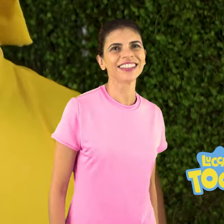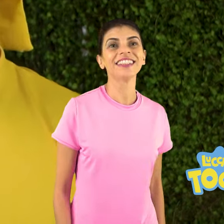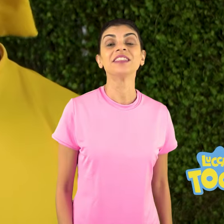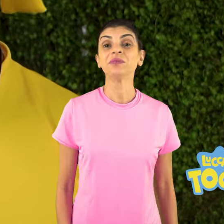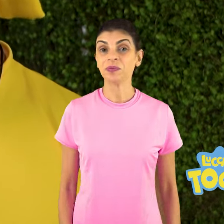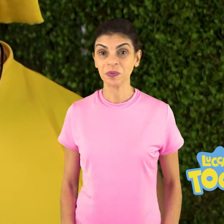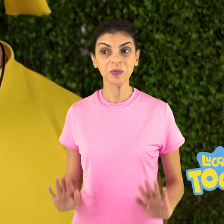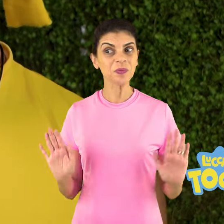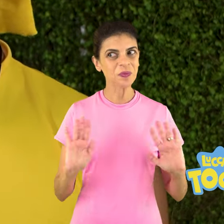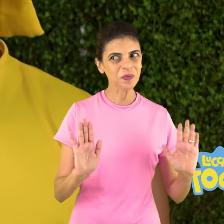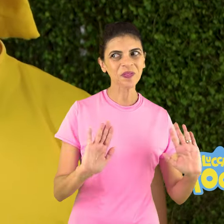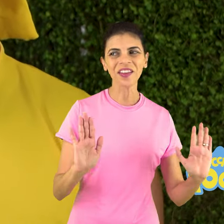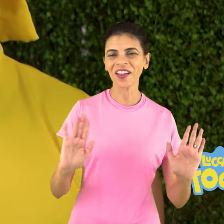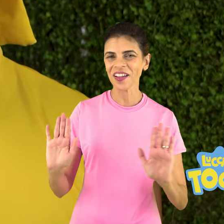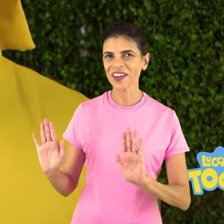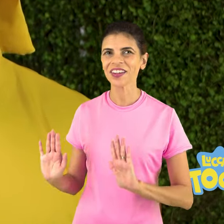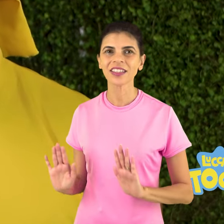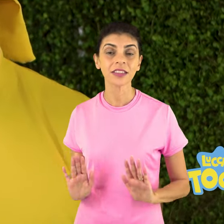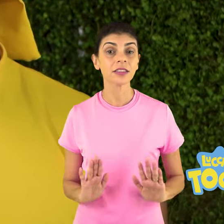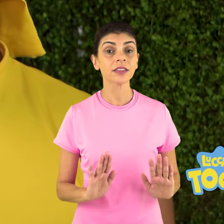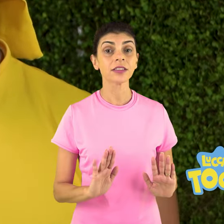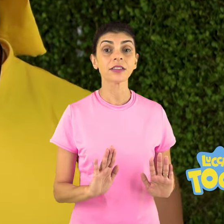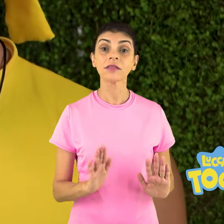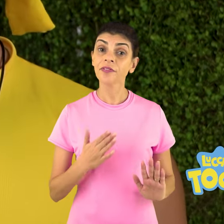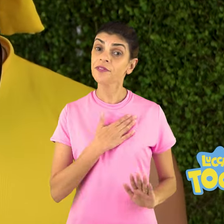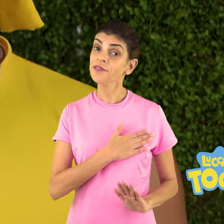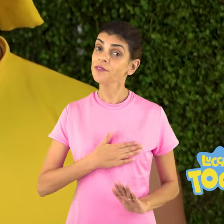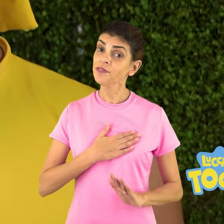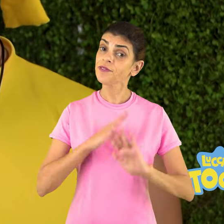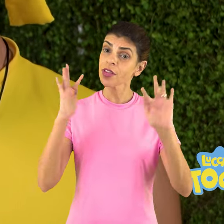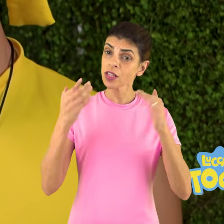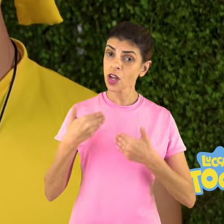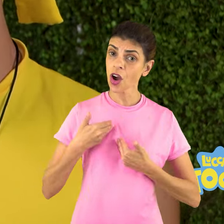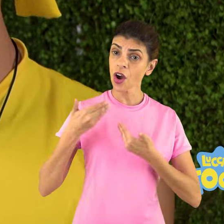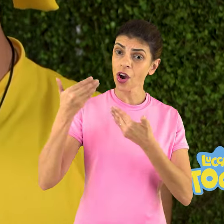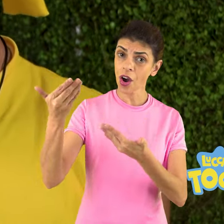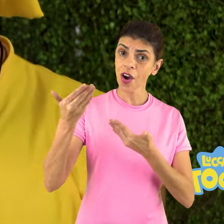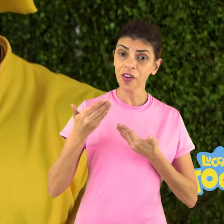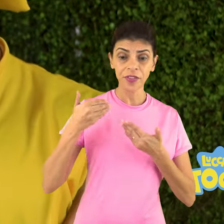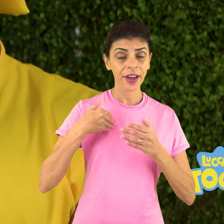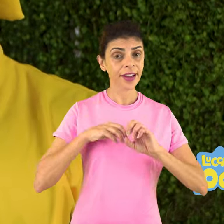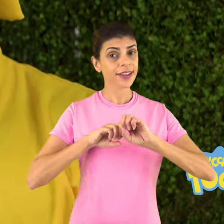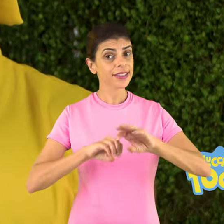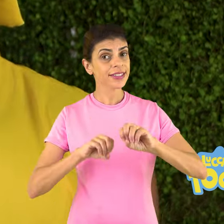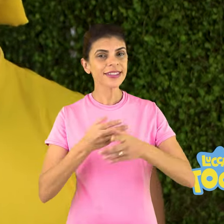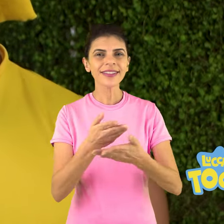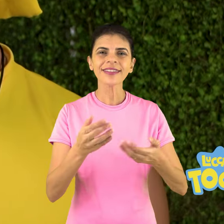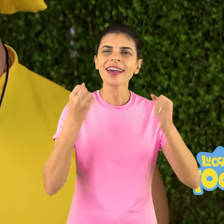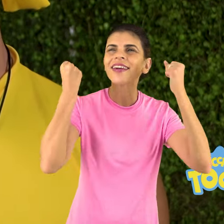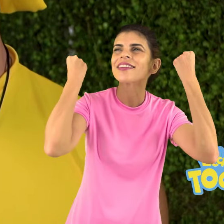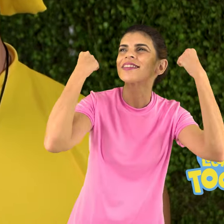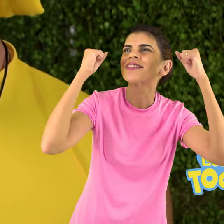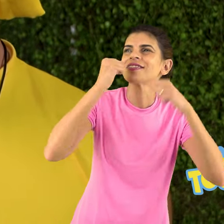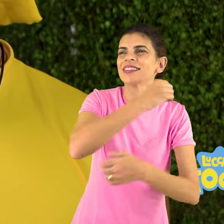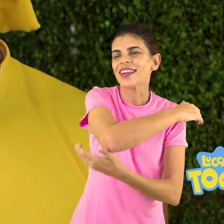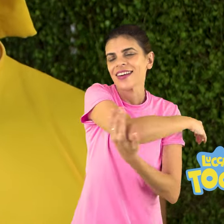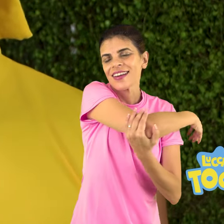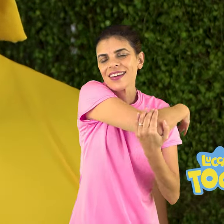Oi, gente. Eu queria dizer que eu fiquei muito feliz com o convite da professora pra vir aqui ajudar vocês na aula de alongamento. Alongar é muito